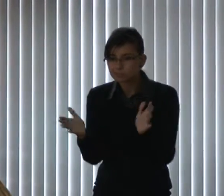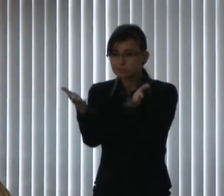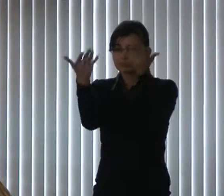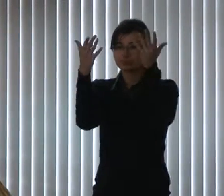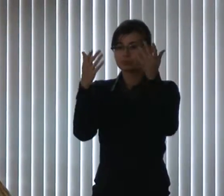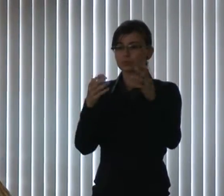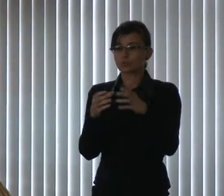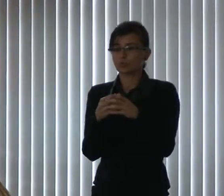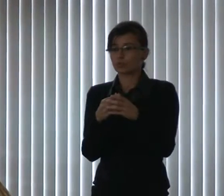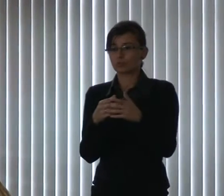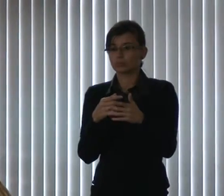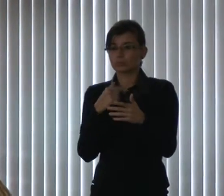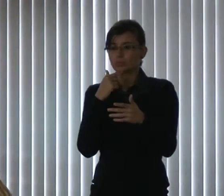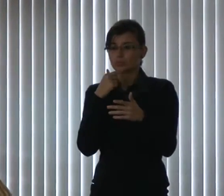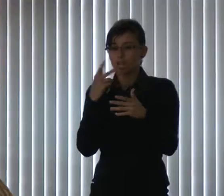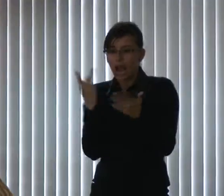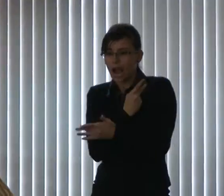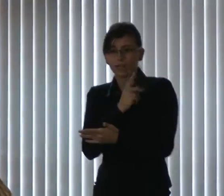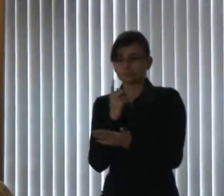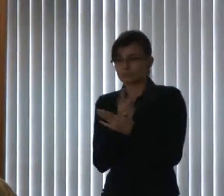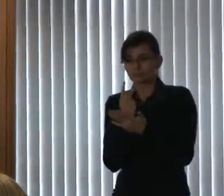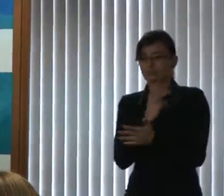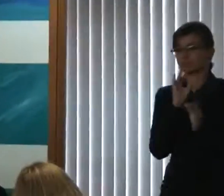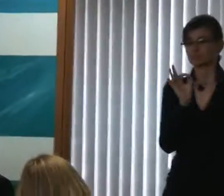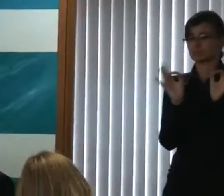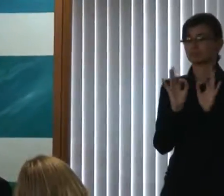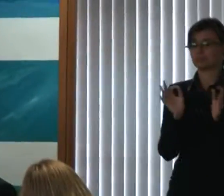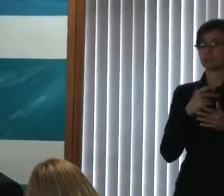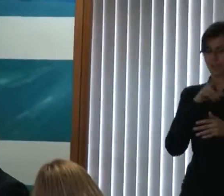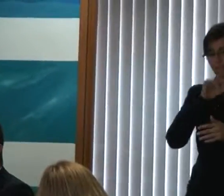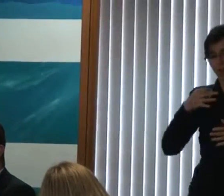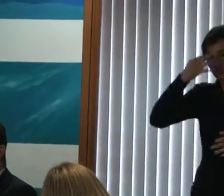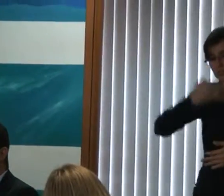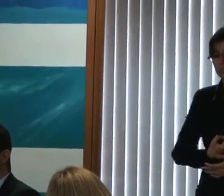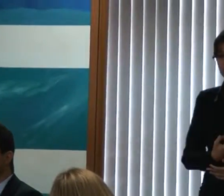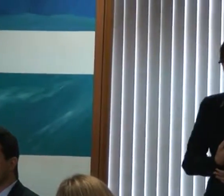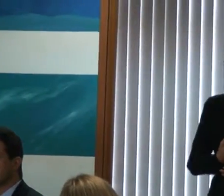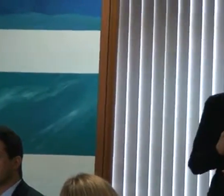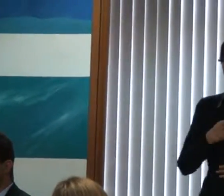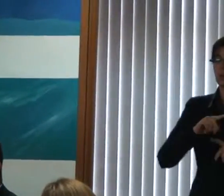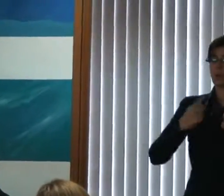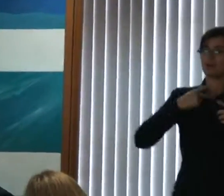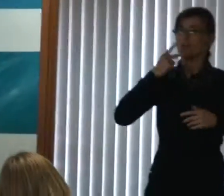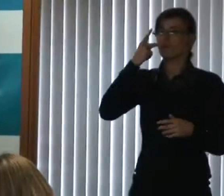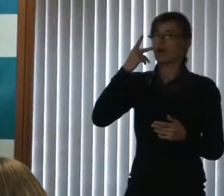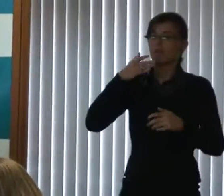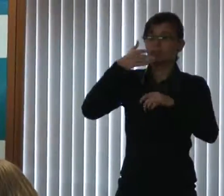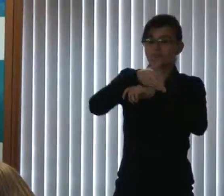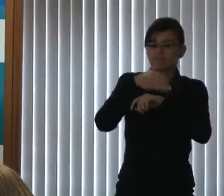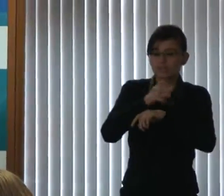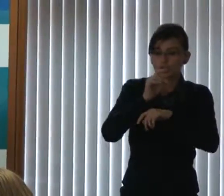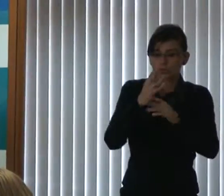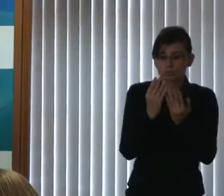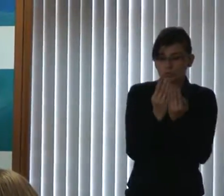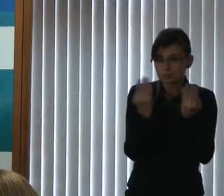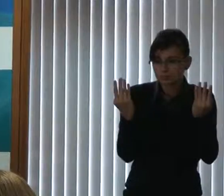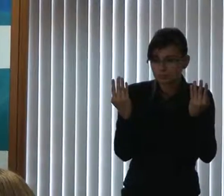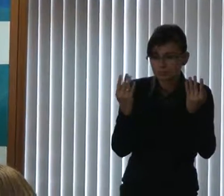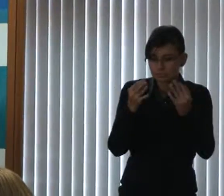porque não tem que mudar errado. Mas quando se fala em acessibilidade, não é só a questão das barreiras arquitetônicas. Nós temos que pensar em todas